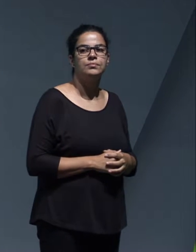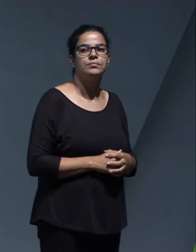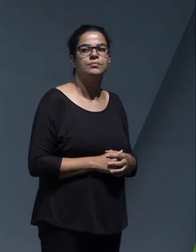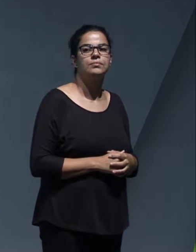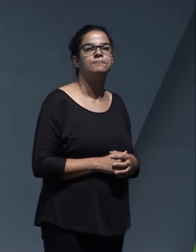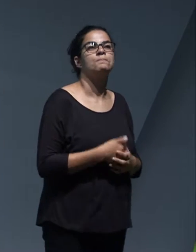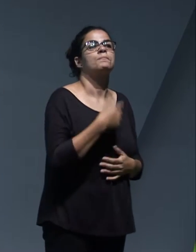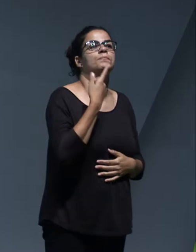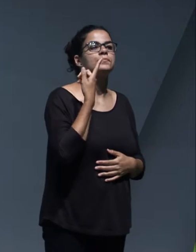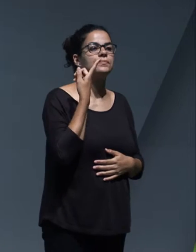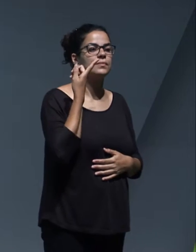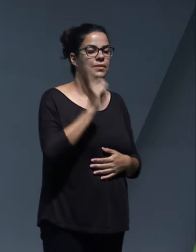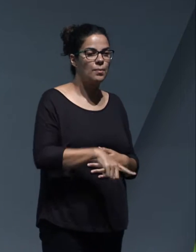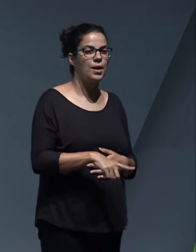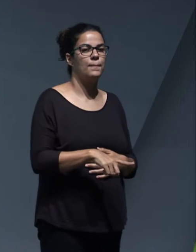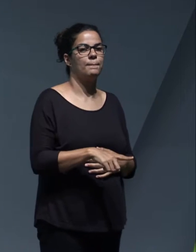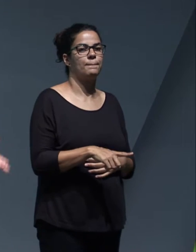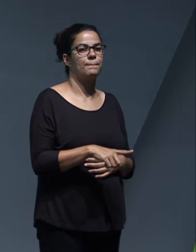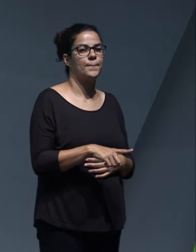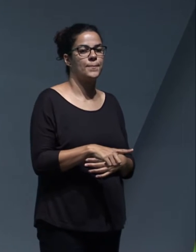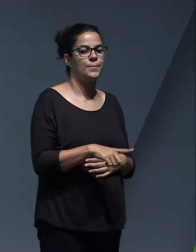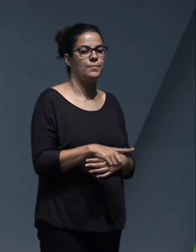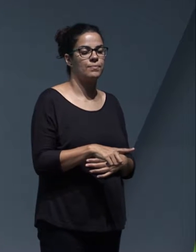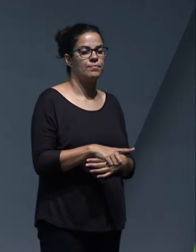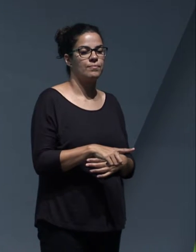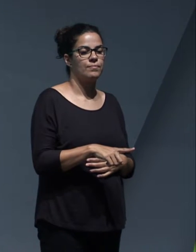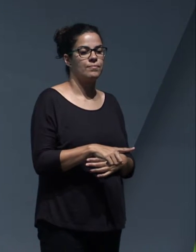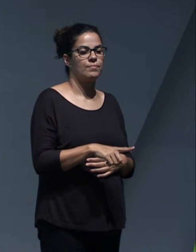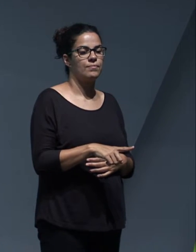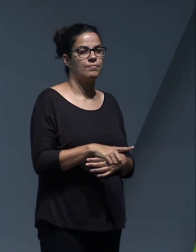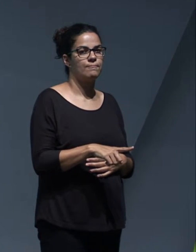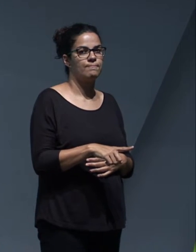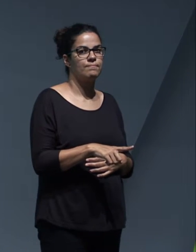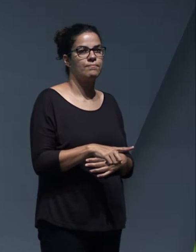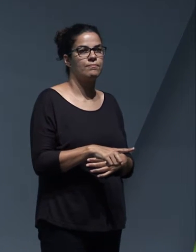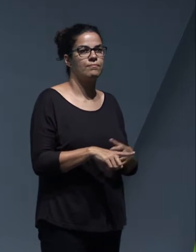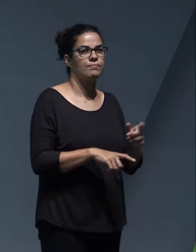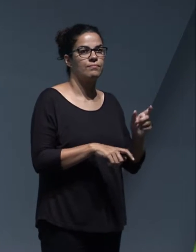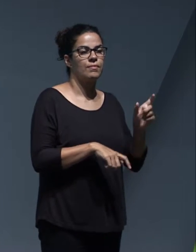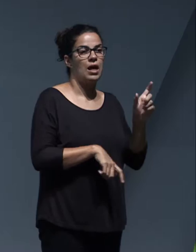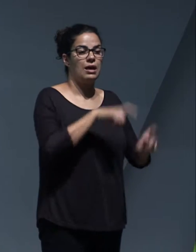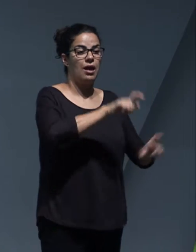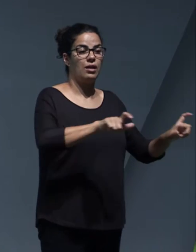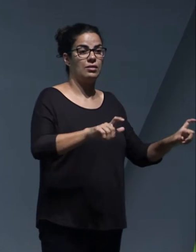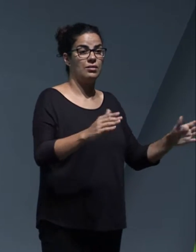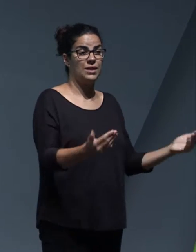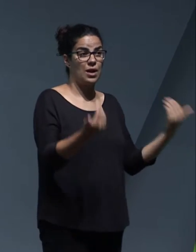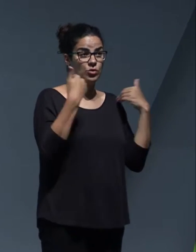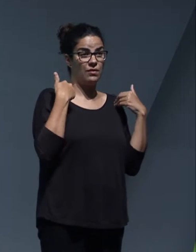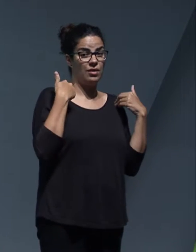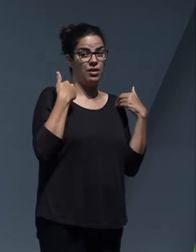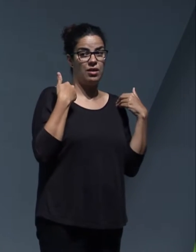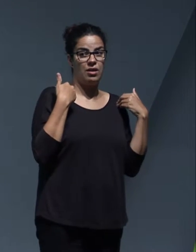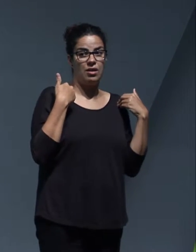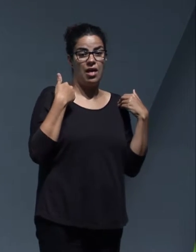Después también, la gente que ha permitido trasladar dentro de estas instalaciones hacia el exterior